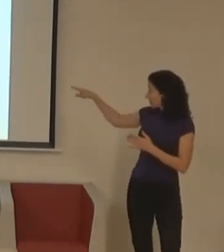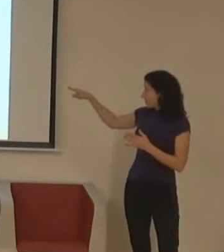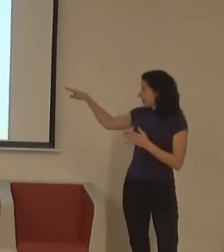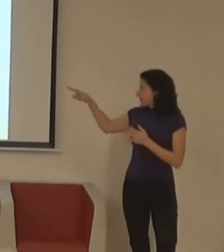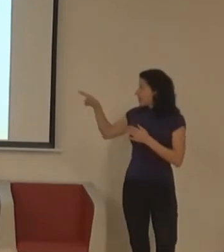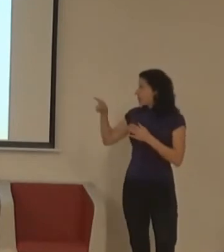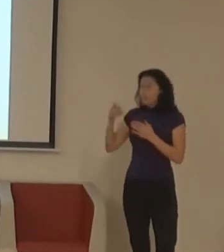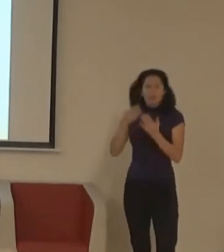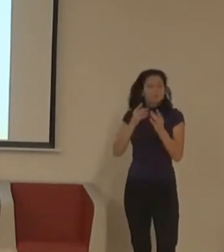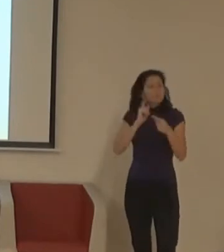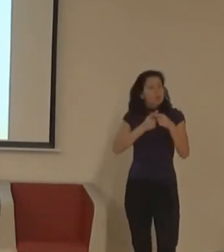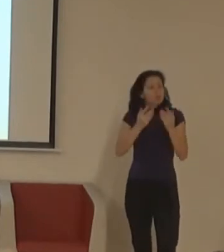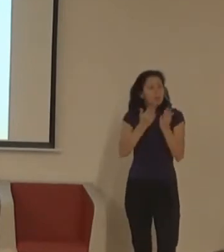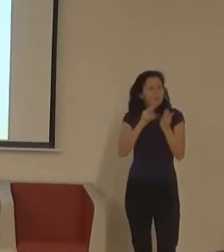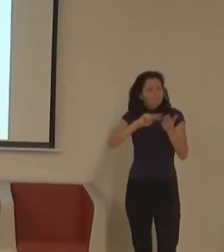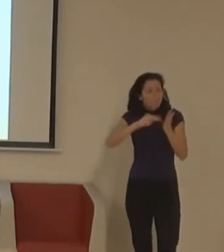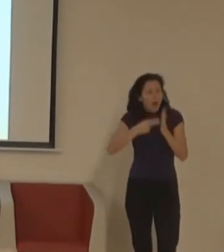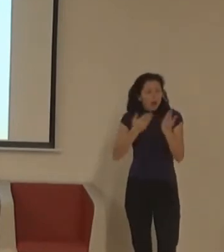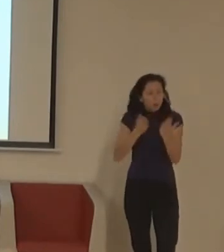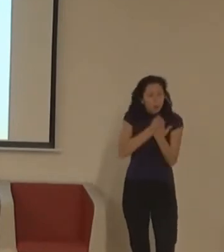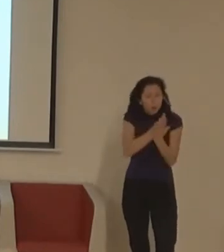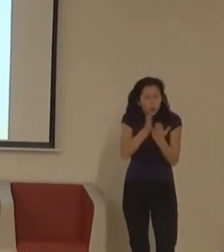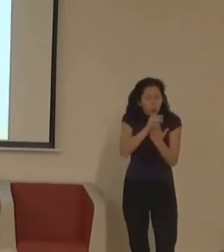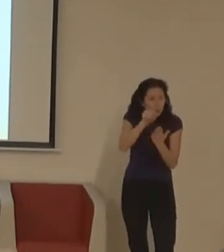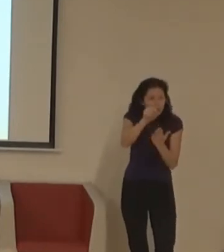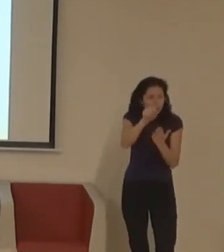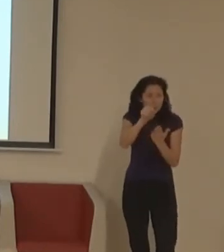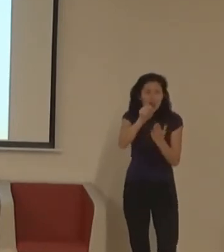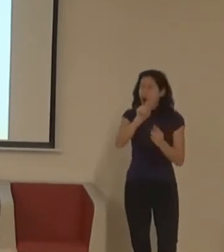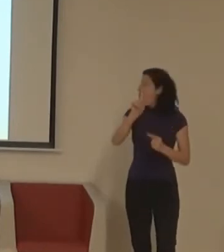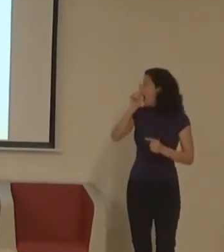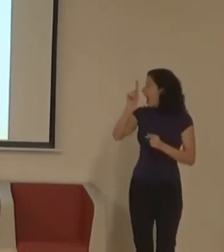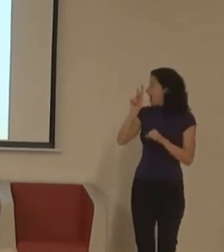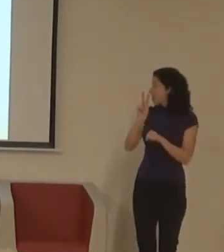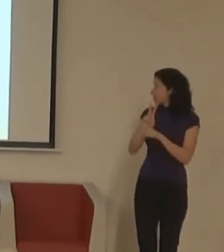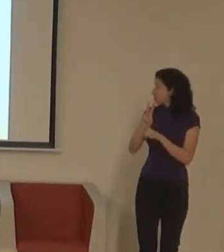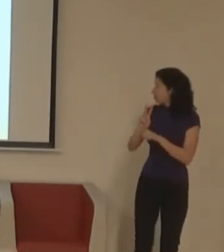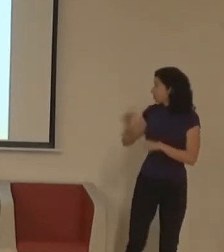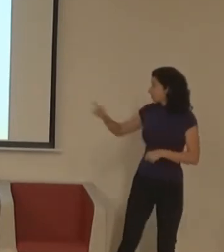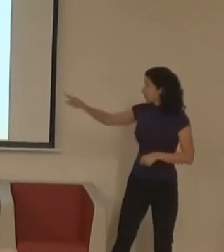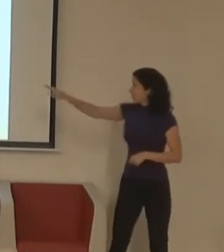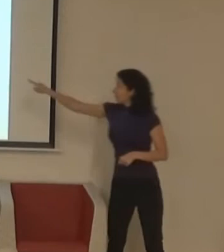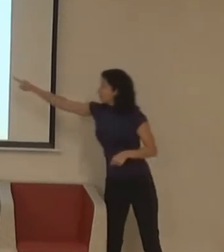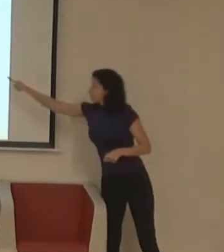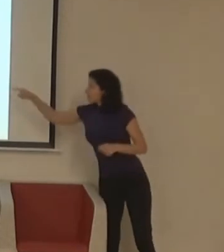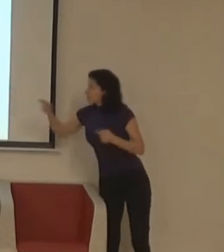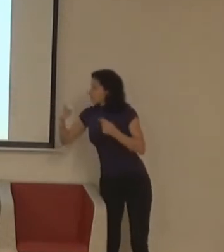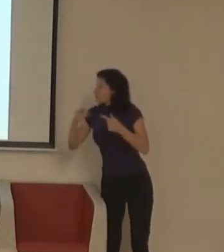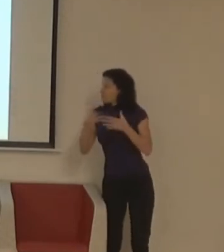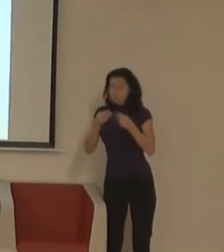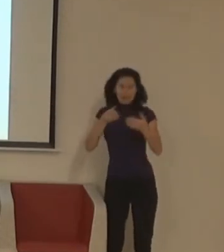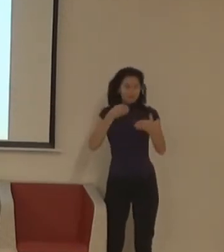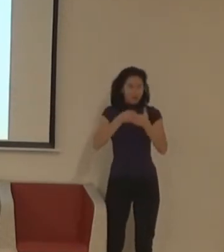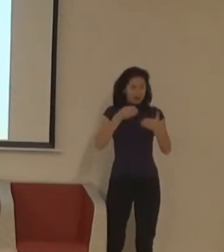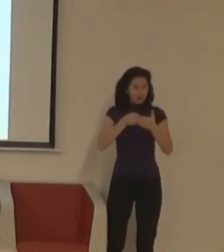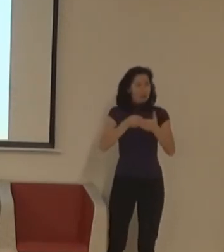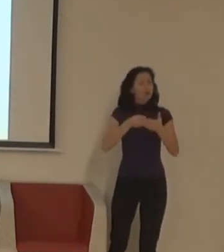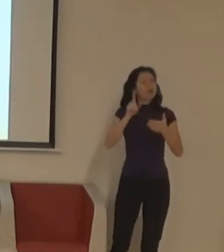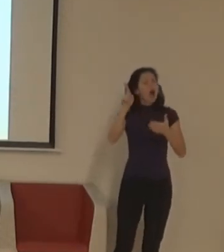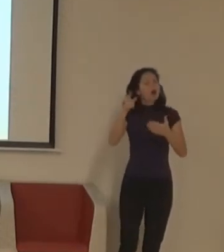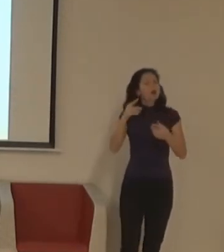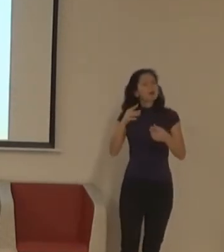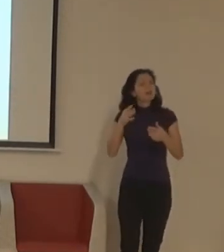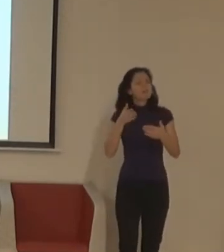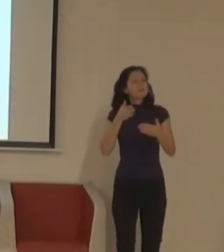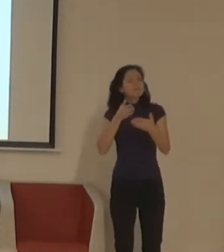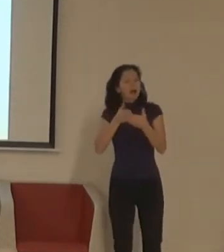A všichni ostatní záchody jsou tady. Ale teď už osprim víte, kde je. A mimochodem i zaměstnanci Kempu teď už ví, kde ten